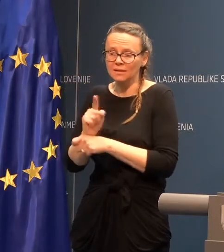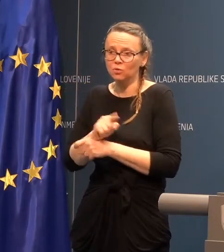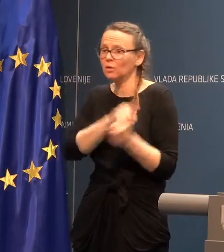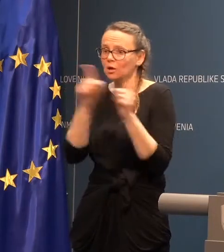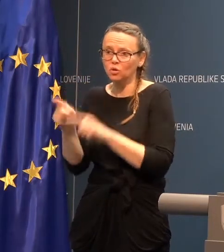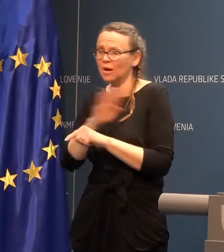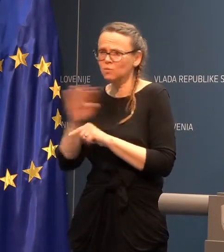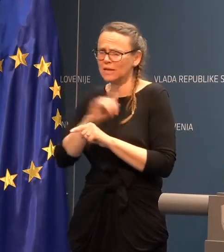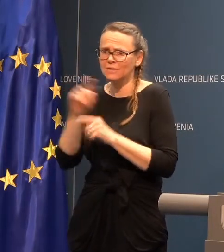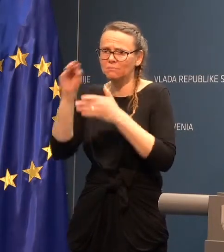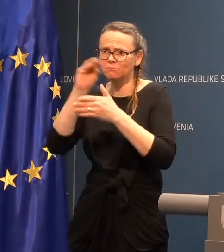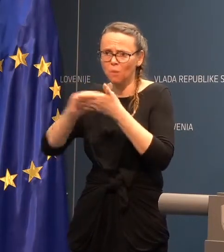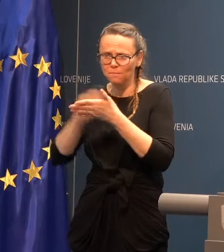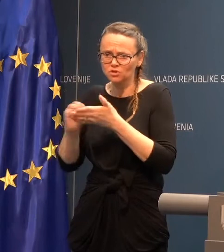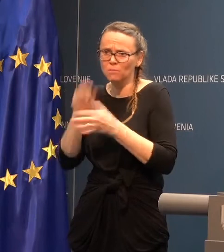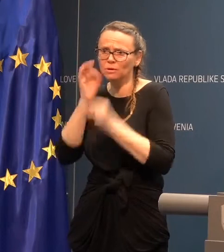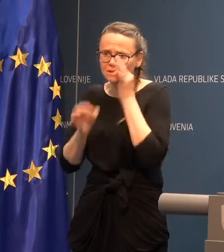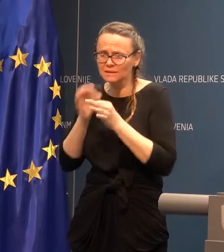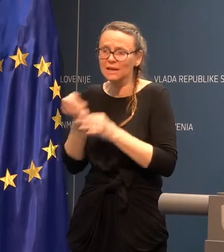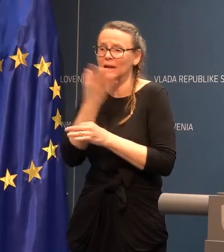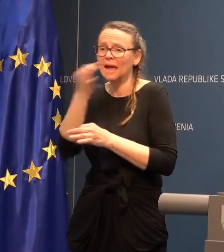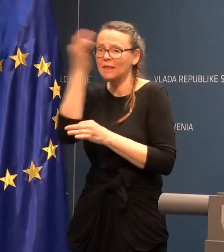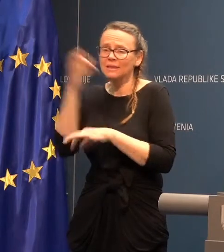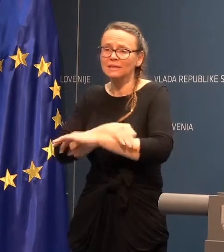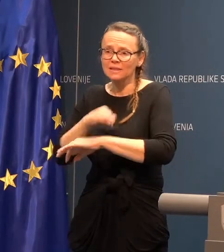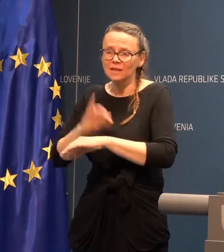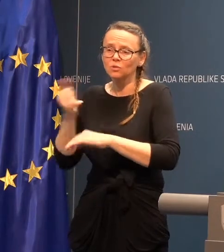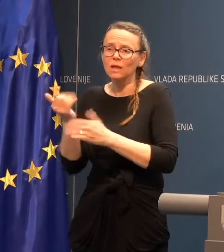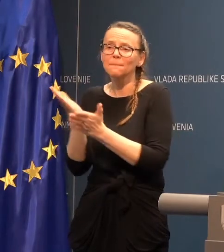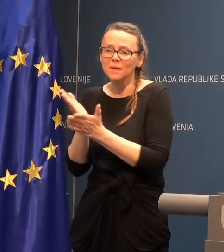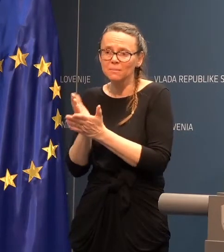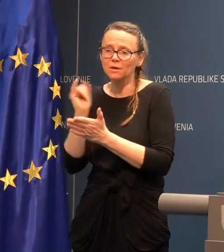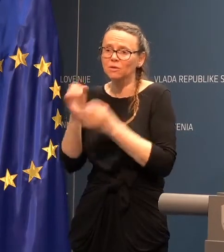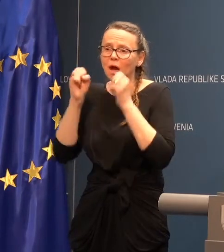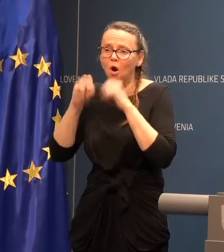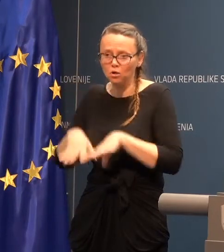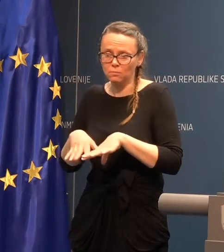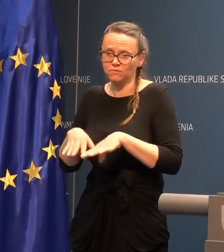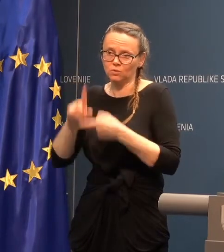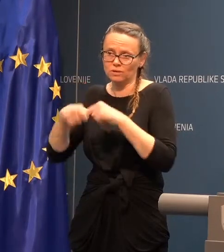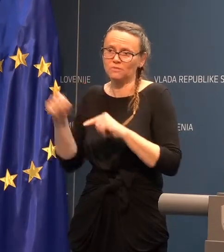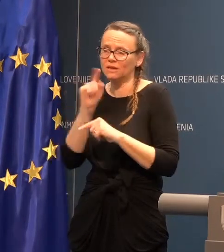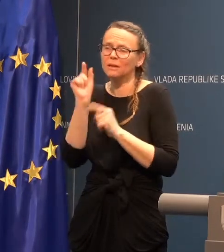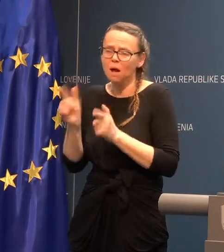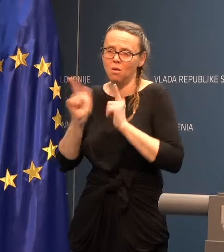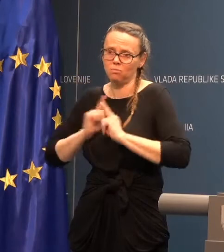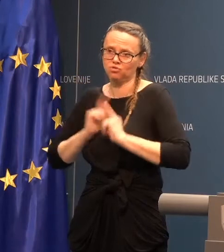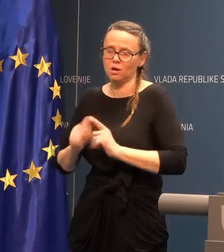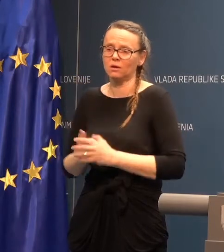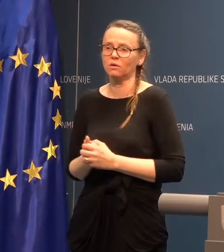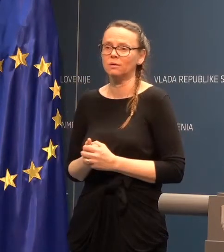vsega ne popišemo, vsega ne testiramo, morda nekaj dni tedno, da je primerno, da odpovedujejo stvari in da malo počakajo.